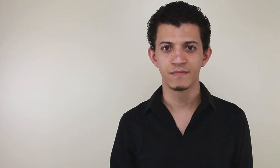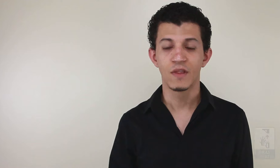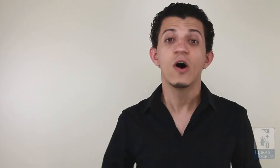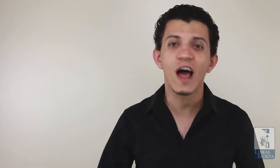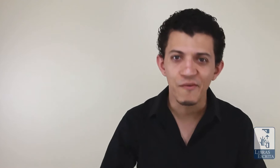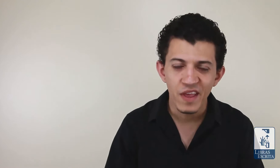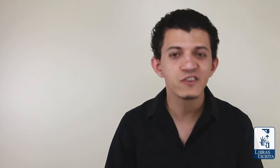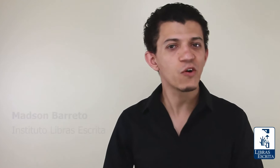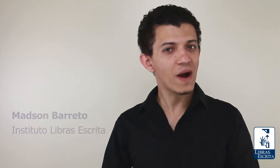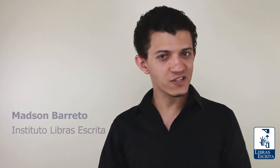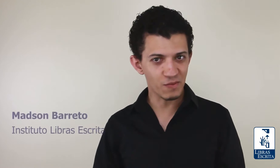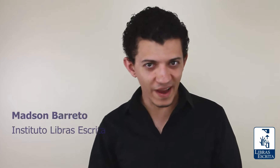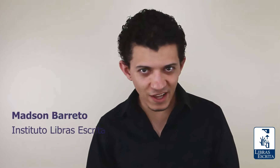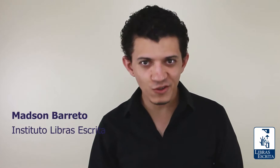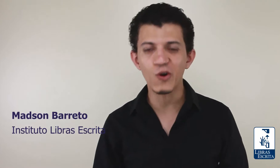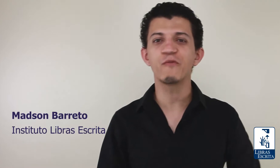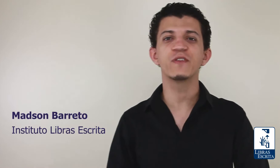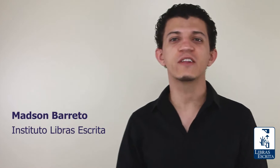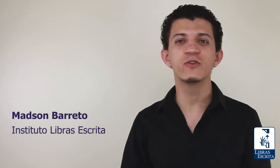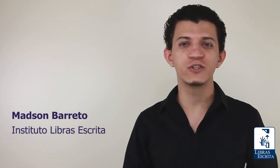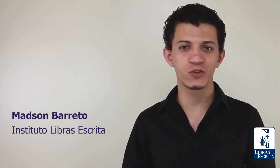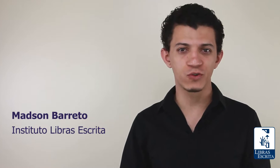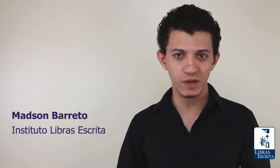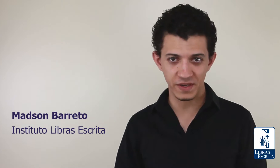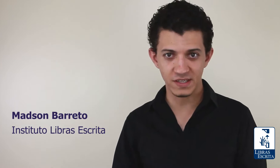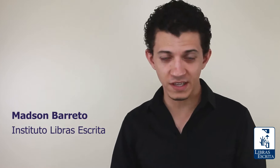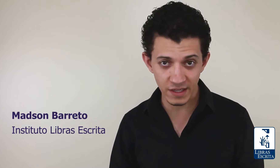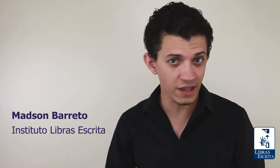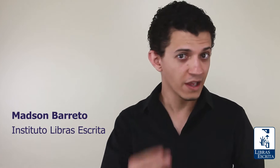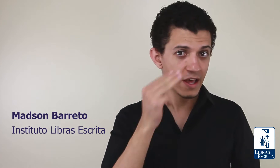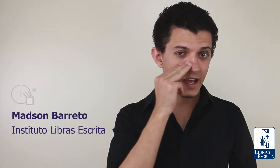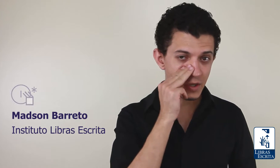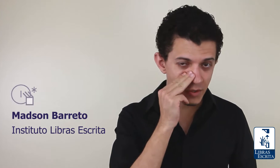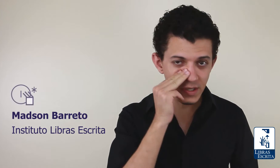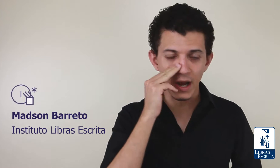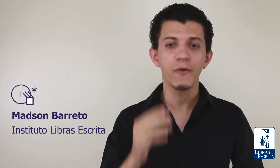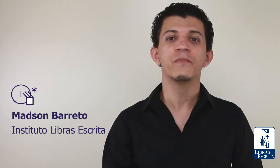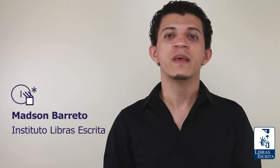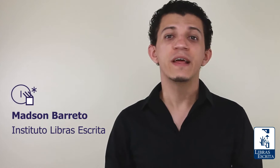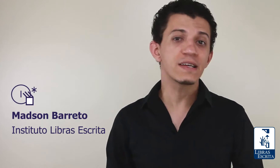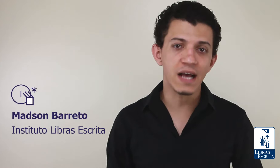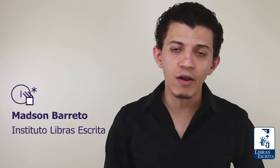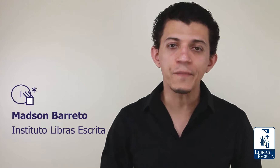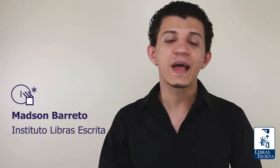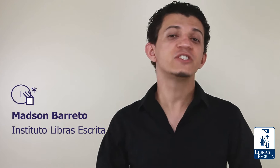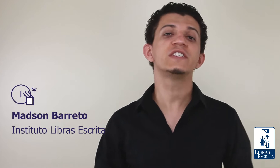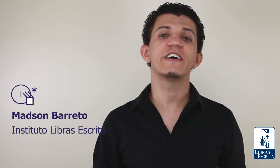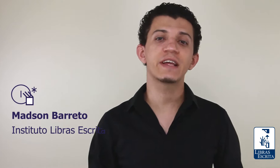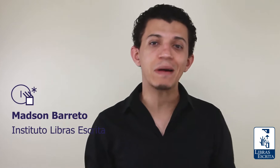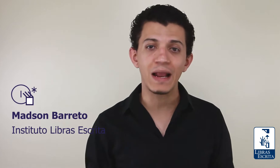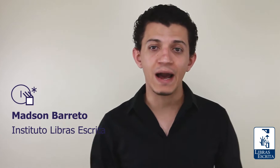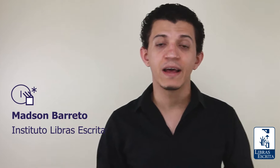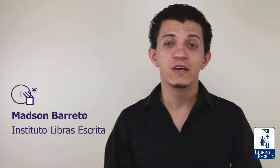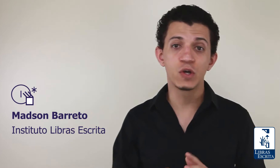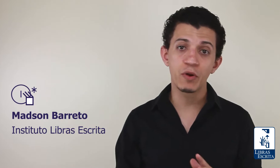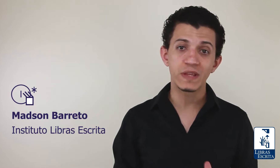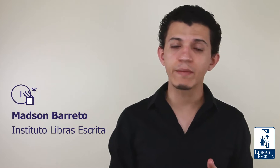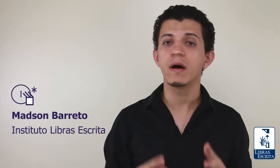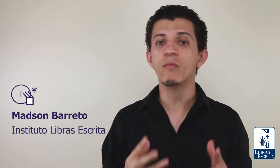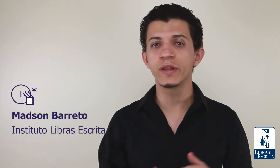Olá, eu sou o Madson Barreto, cofundador do Instituto Libras de Escrita. Este é o meu sinal. E nessa aula, a gente vai trabalhar sobre um tema muito